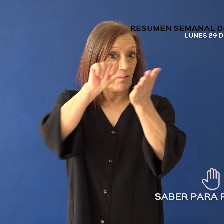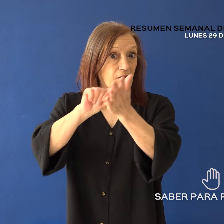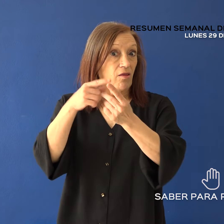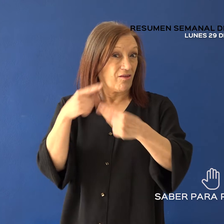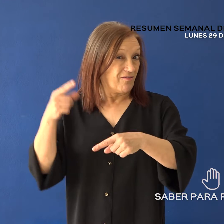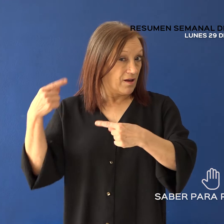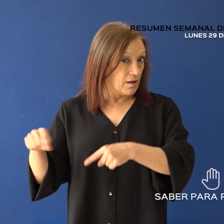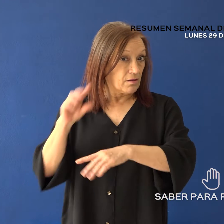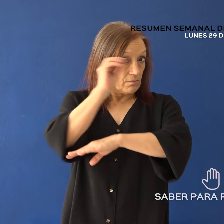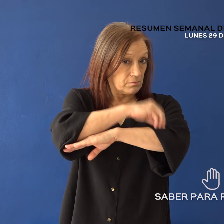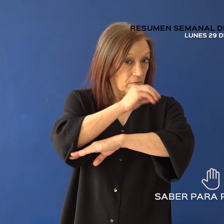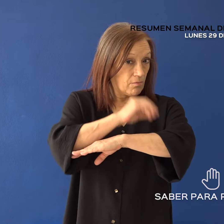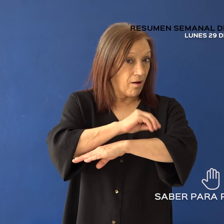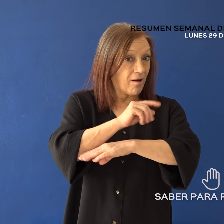con su respectiva delegación.